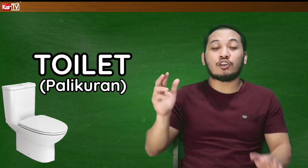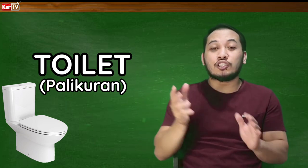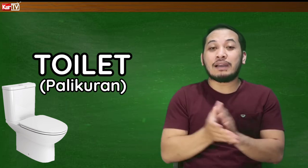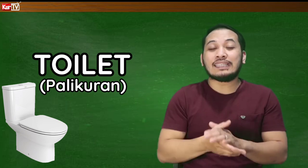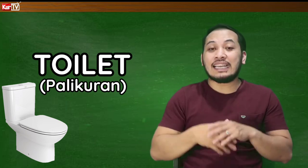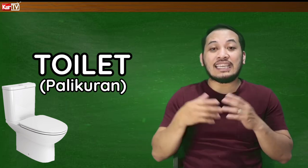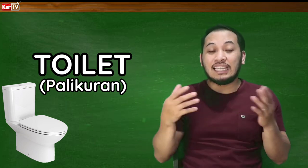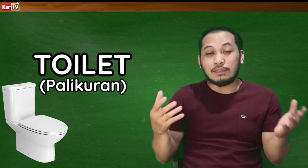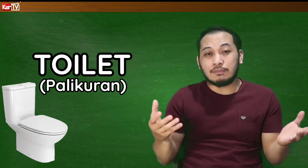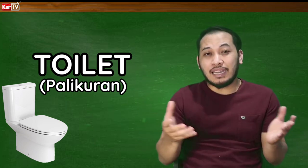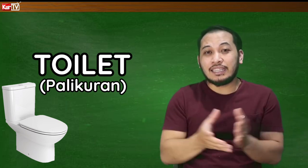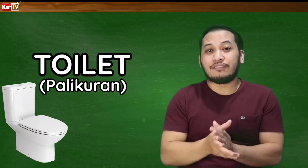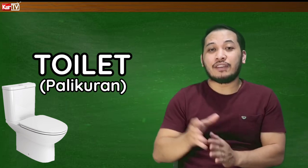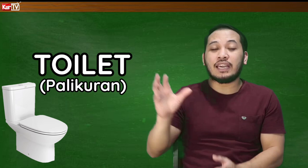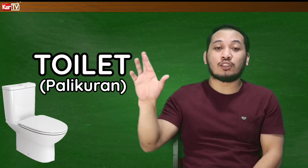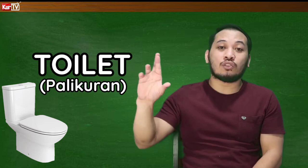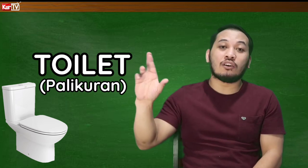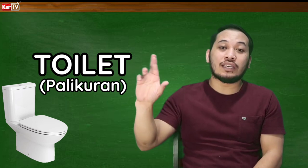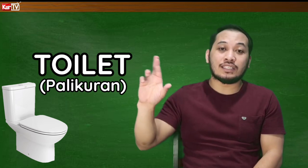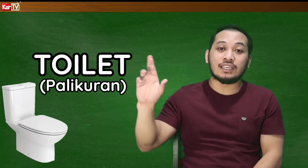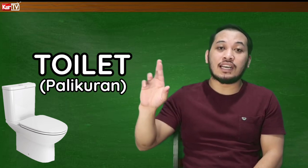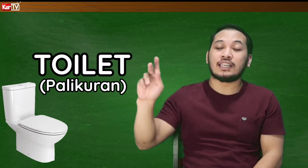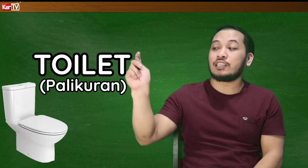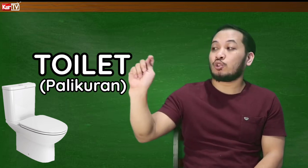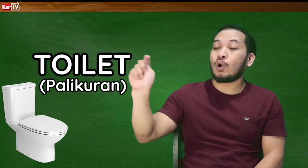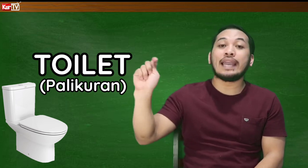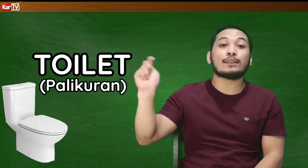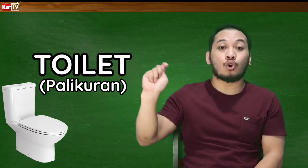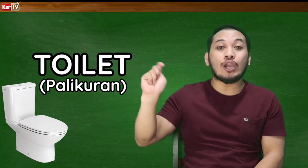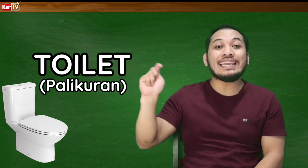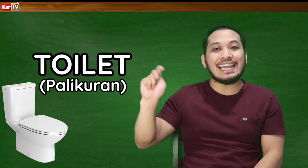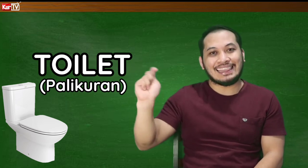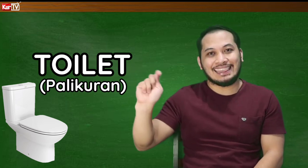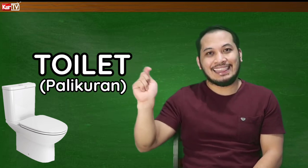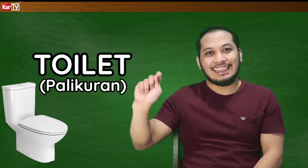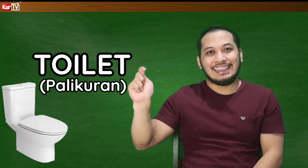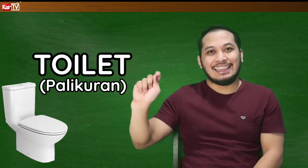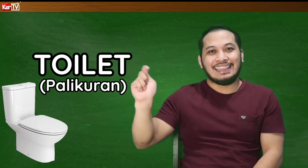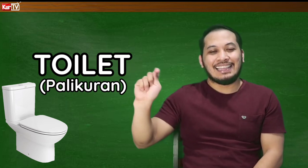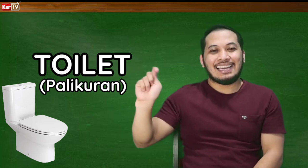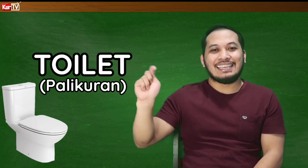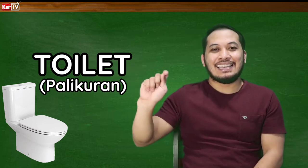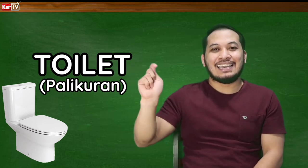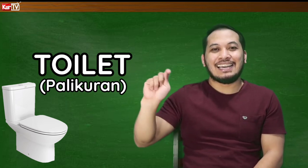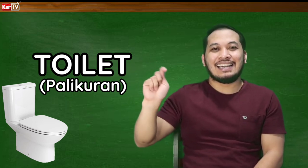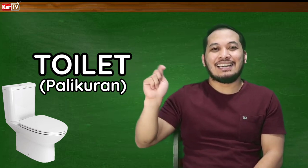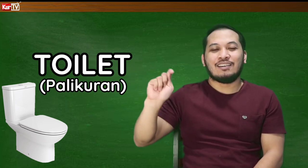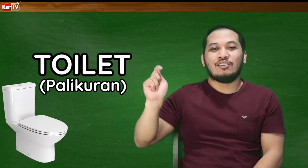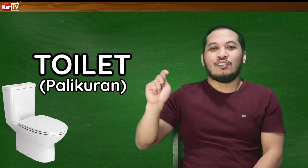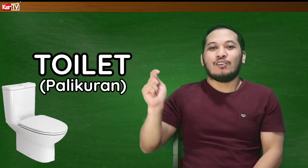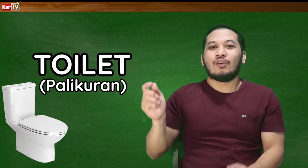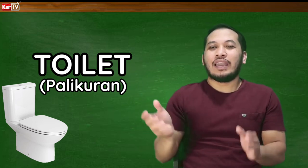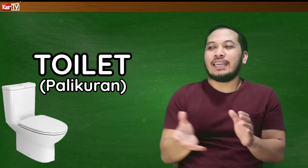So, alam na lang mga deaf yan na ito daw ay CR, tapos ito ay toilet. Ayan, ha? Okay,